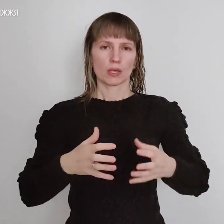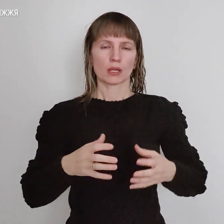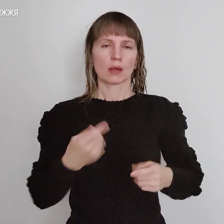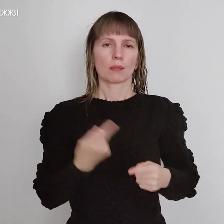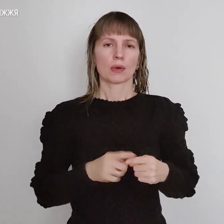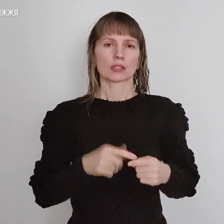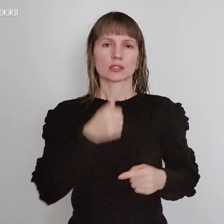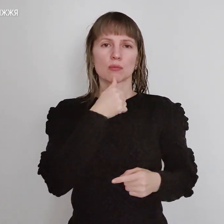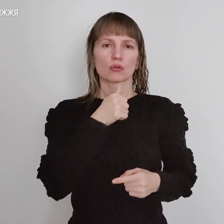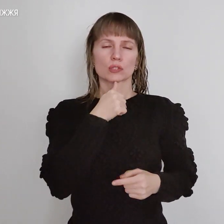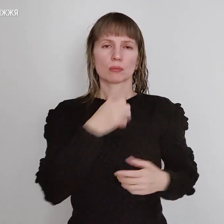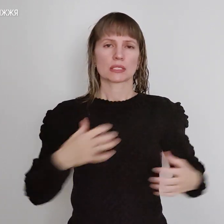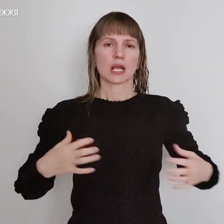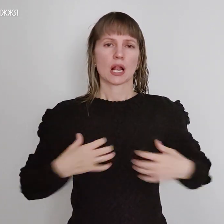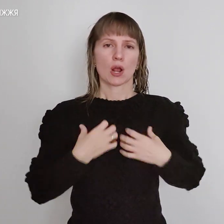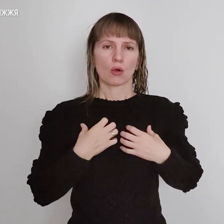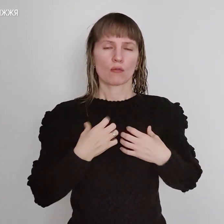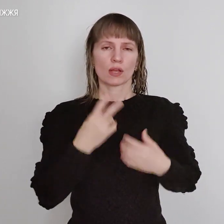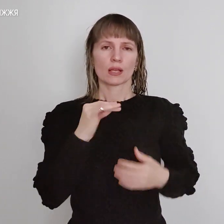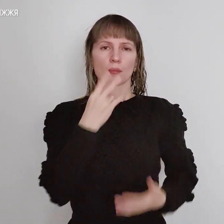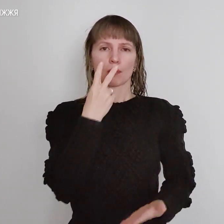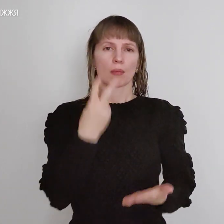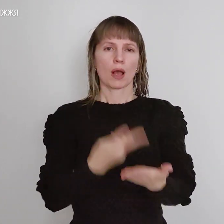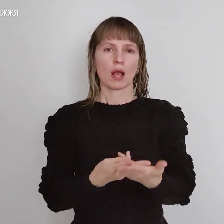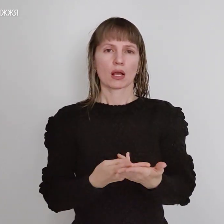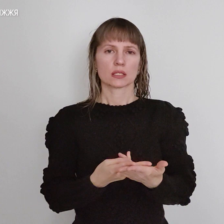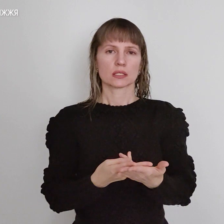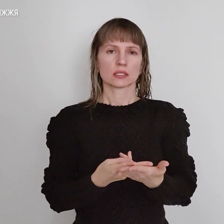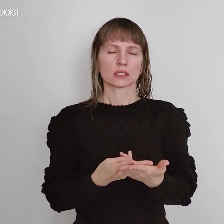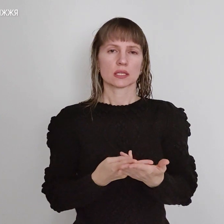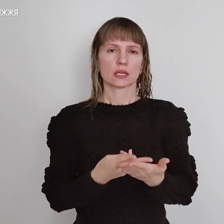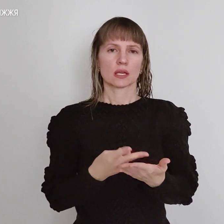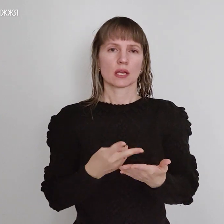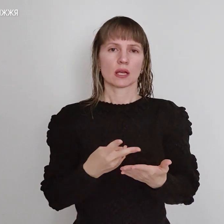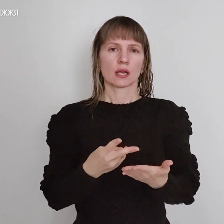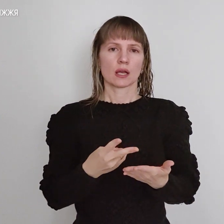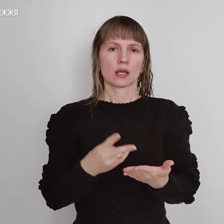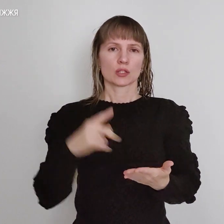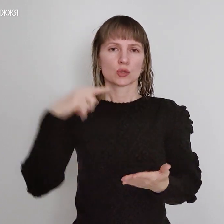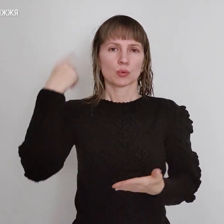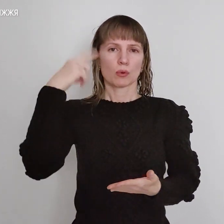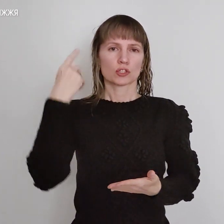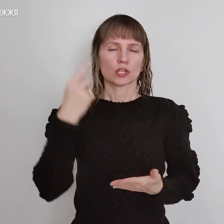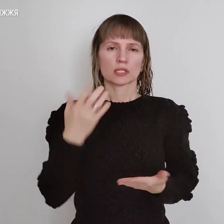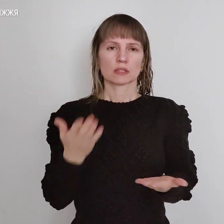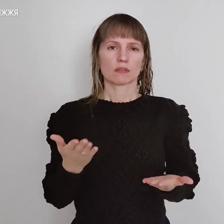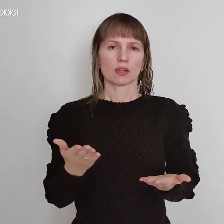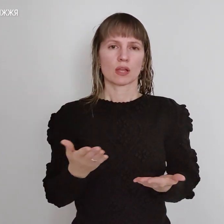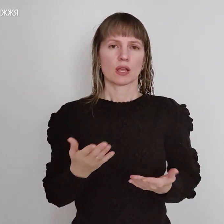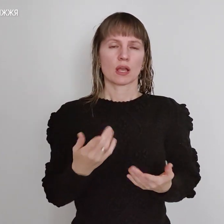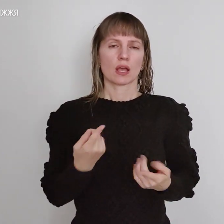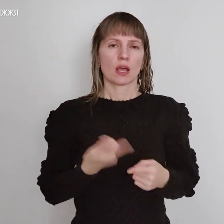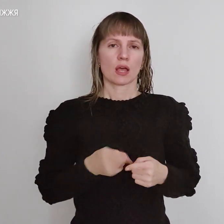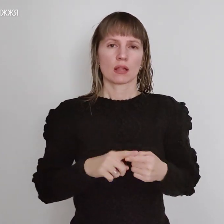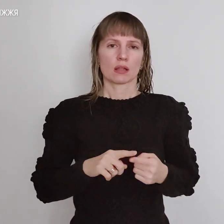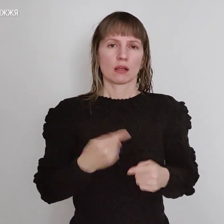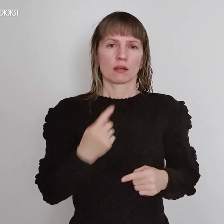залякування демоцінації там крайні сума шести, не знаю, навіть ці коментування. Тому що,